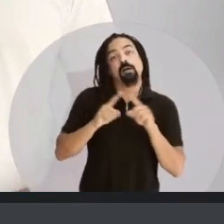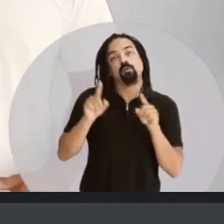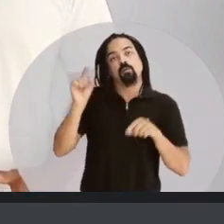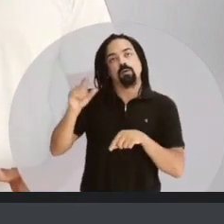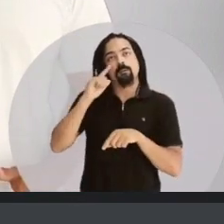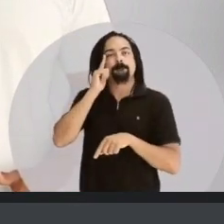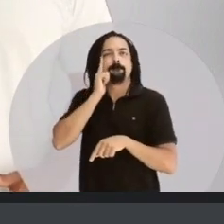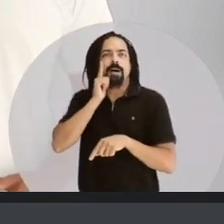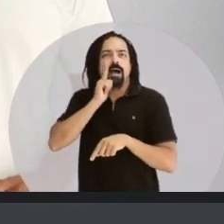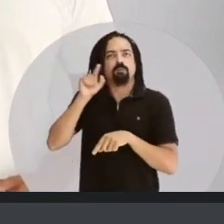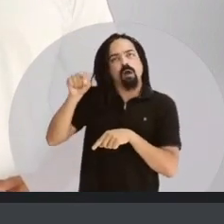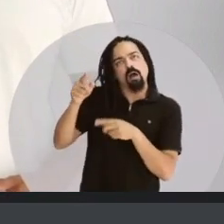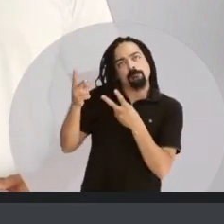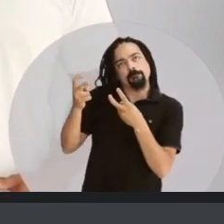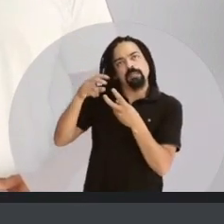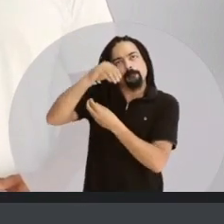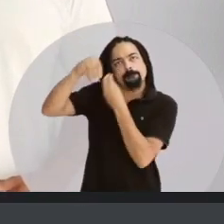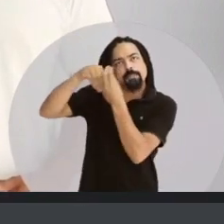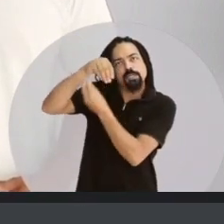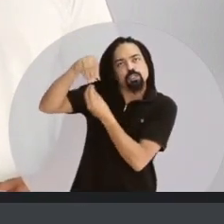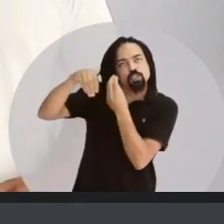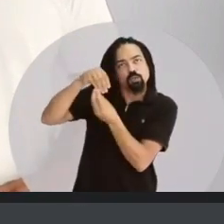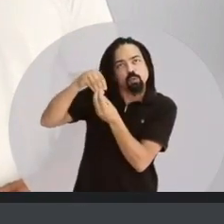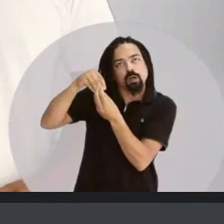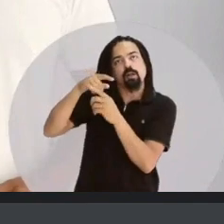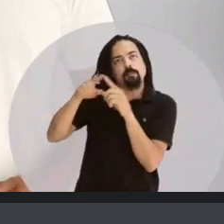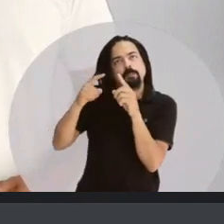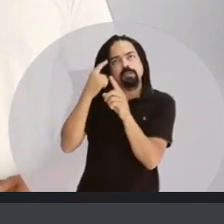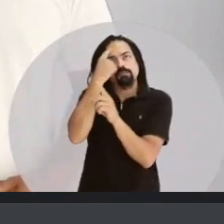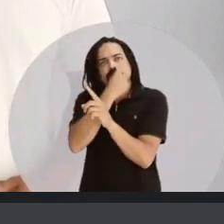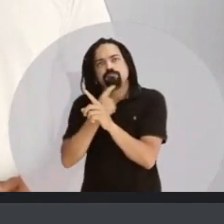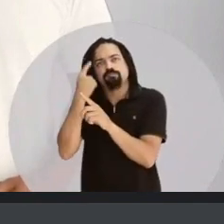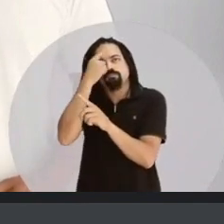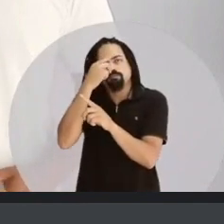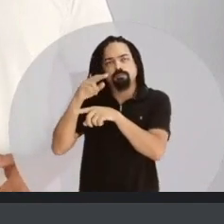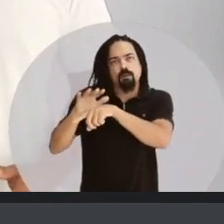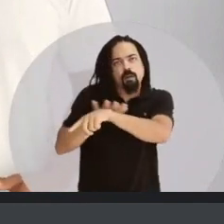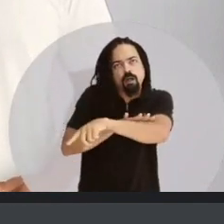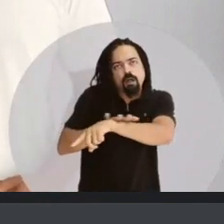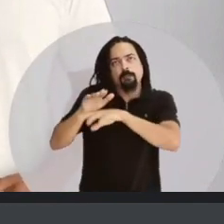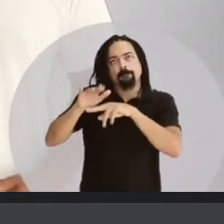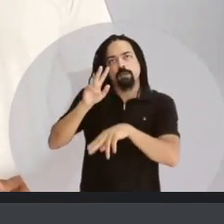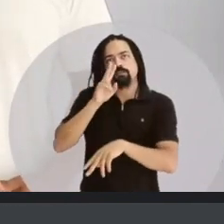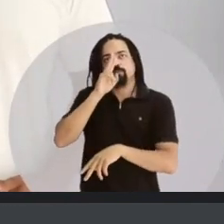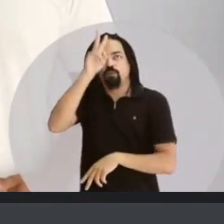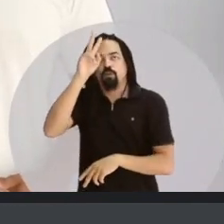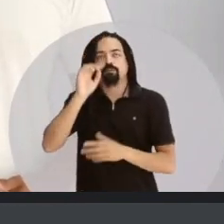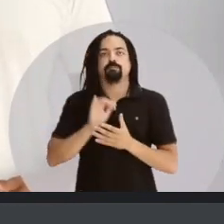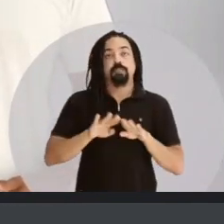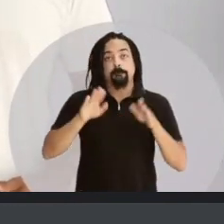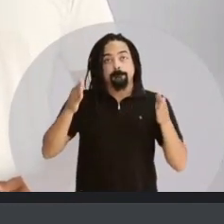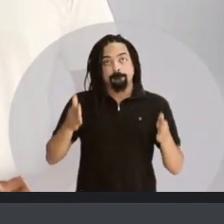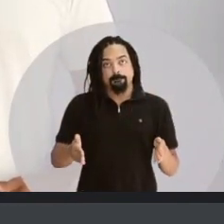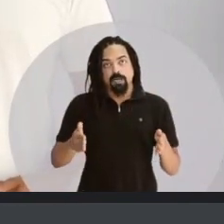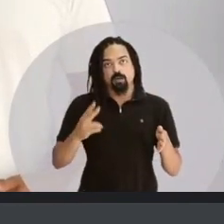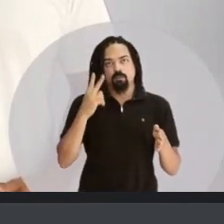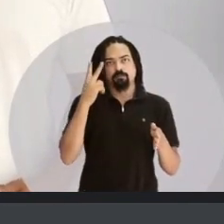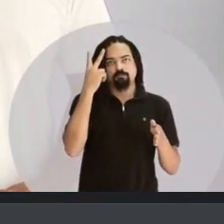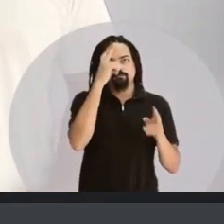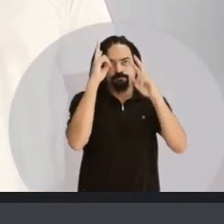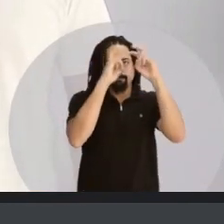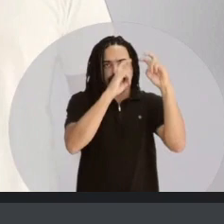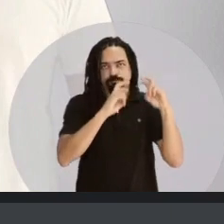Enquanto nos pardos observamos a mistura racial. Mas mesmo assim os elementos negros afro-brasileiros são